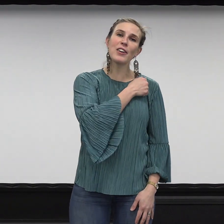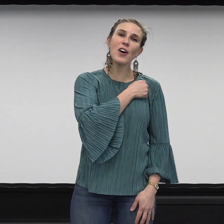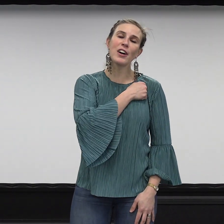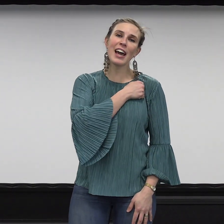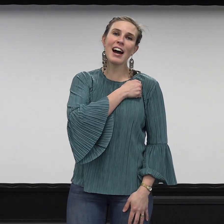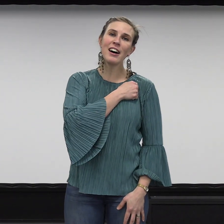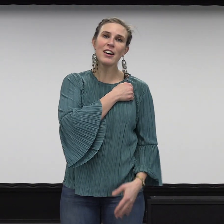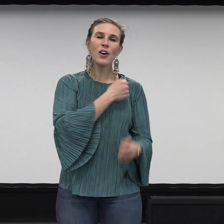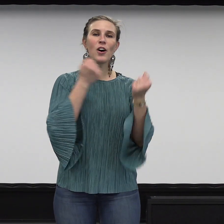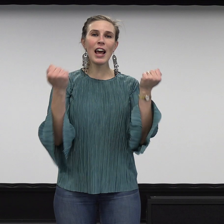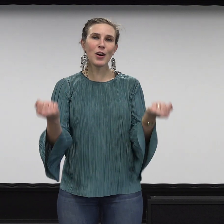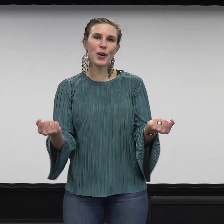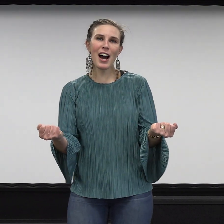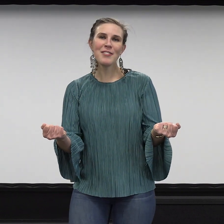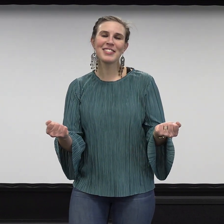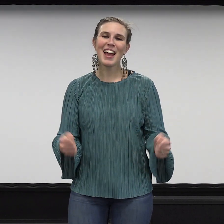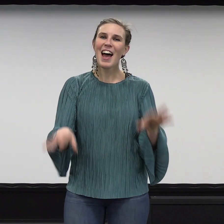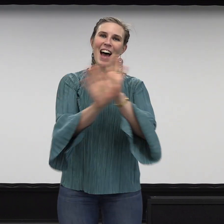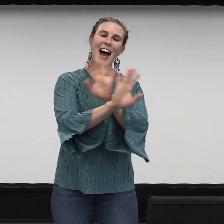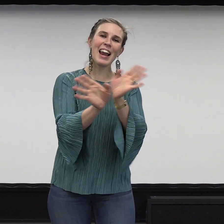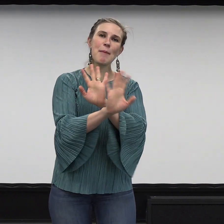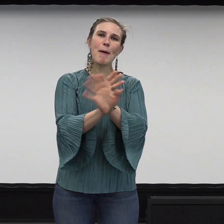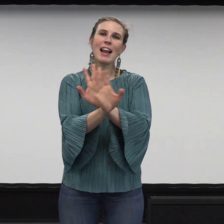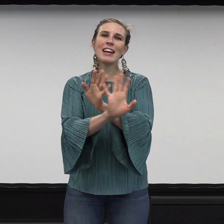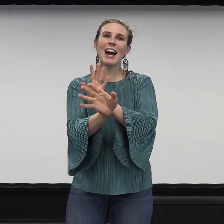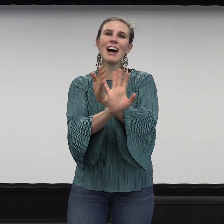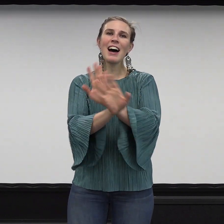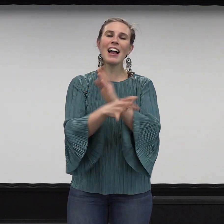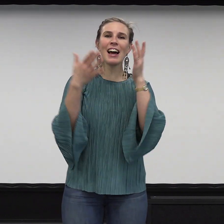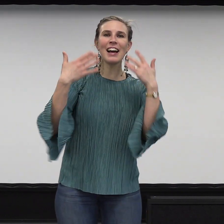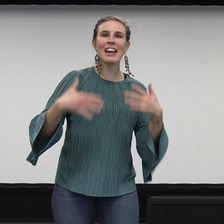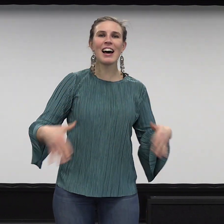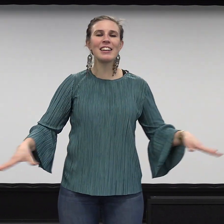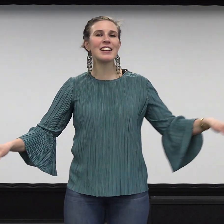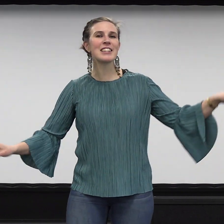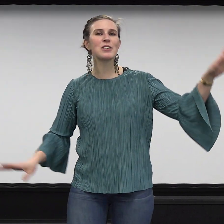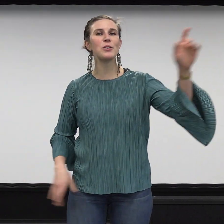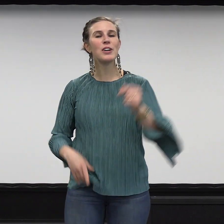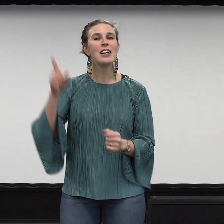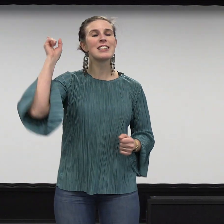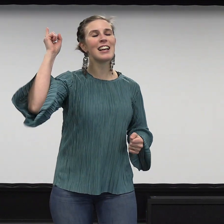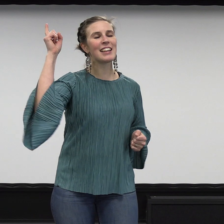rohkea, ole luja, älä pelkää, äläkä lannistu. Sillä